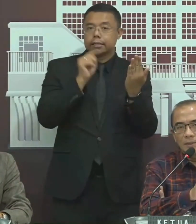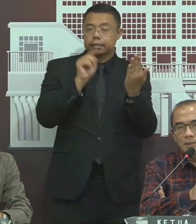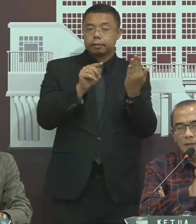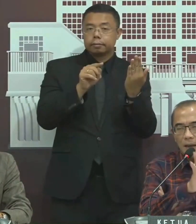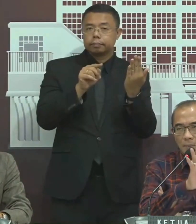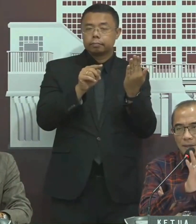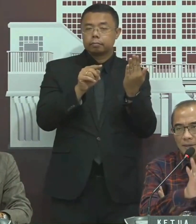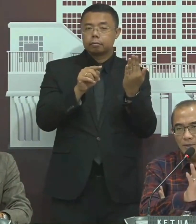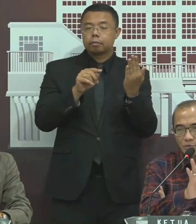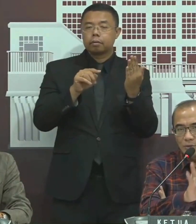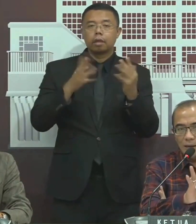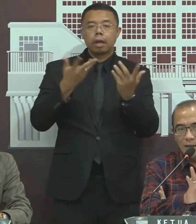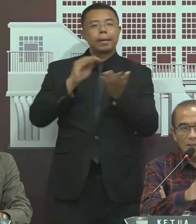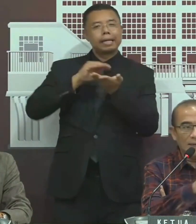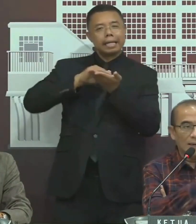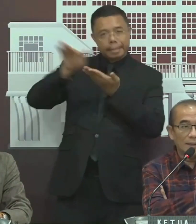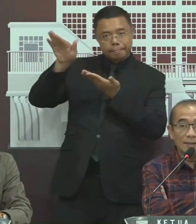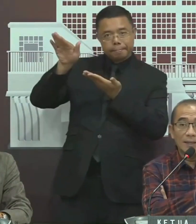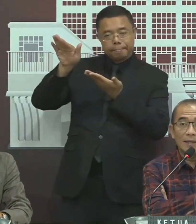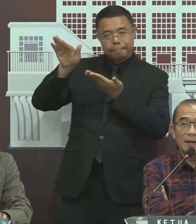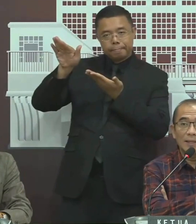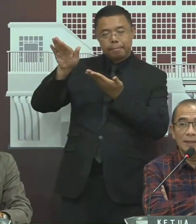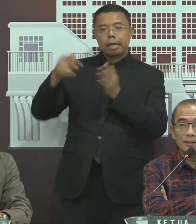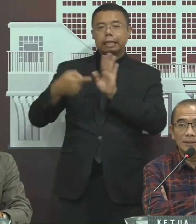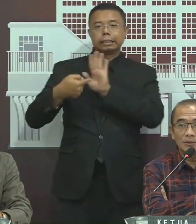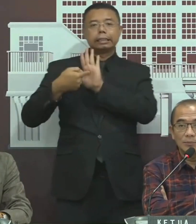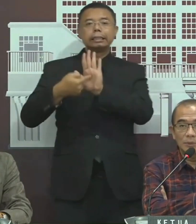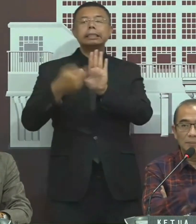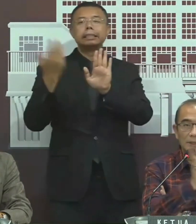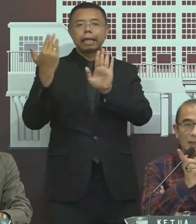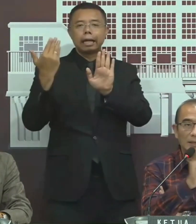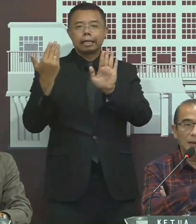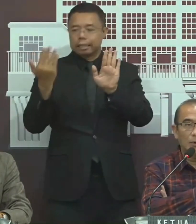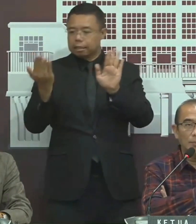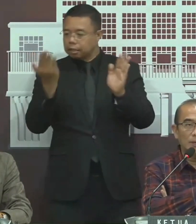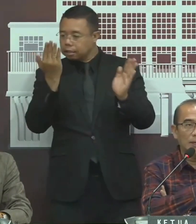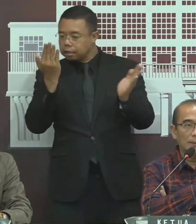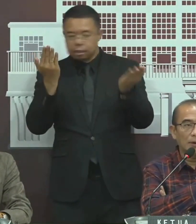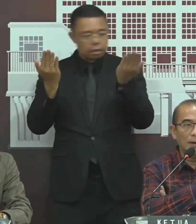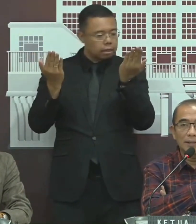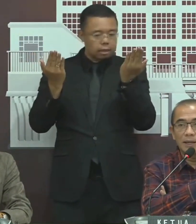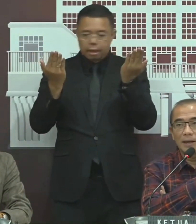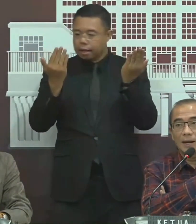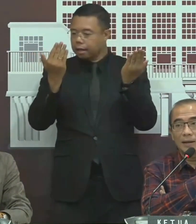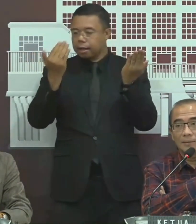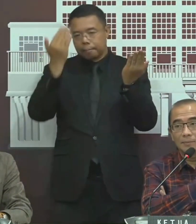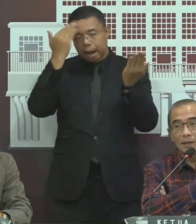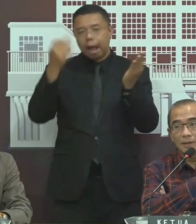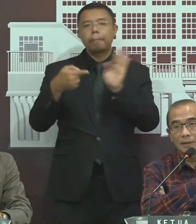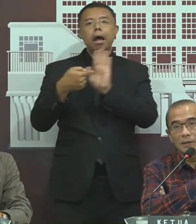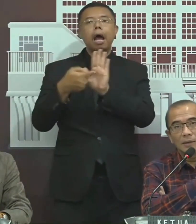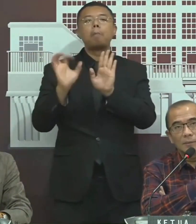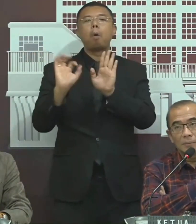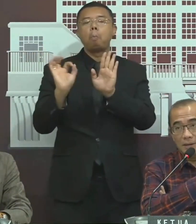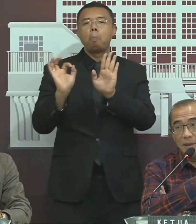Antara apa yang diunggah dengan yang ditayangkan tadi itu Seperti perkara yang tak wopi, kenapa gak ditayangkan